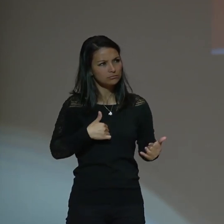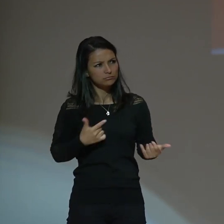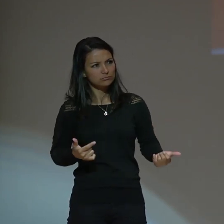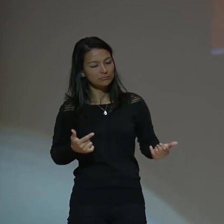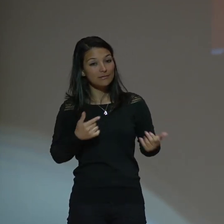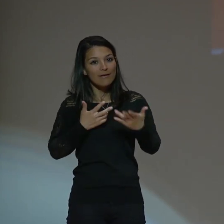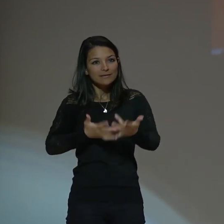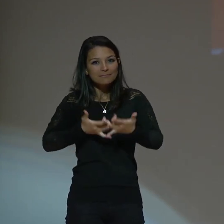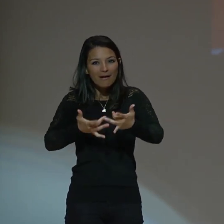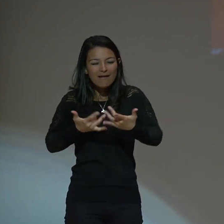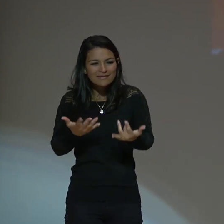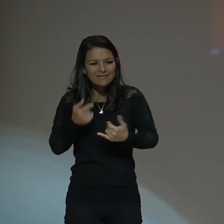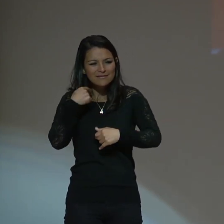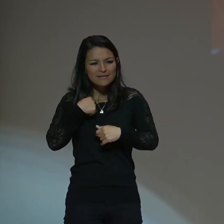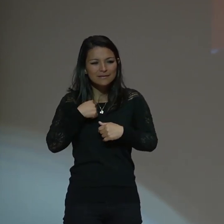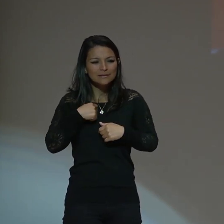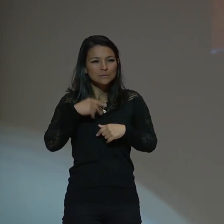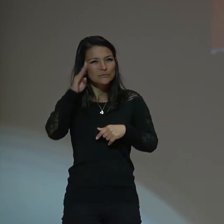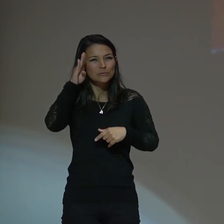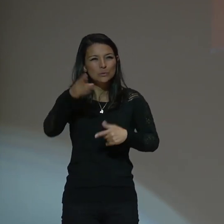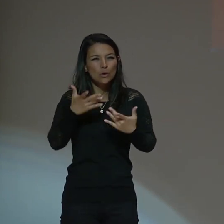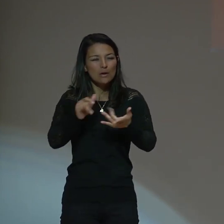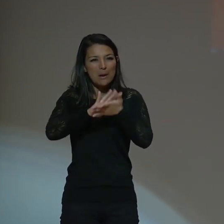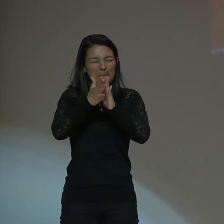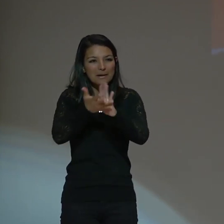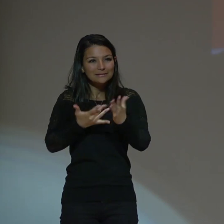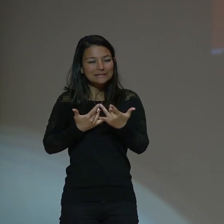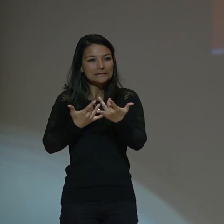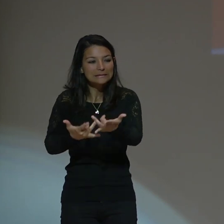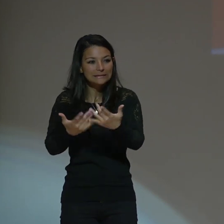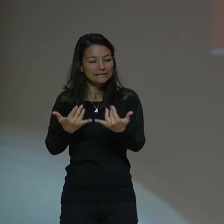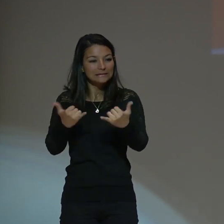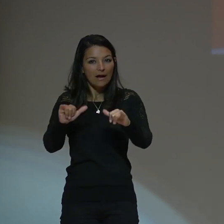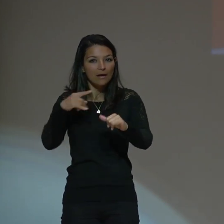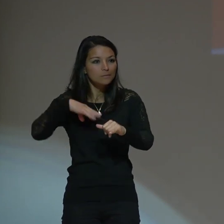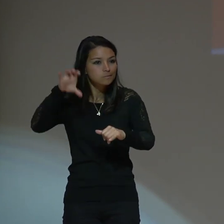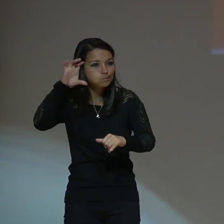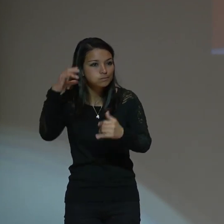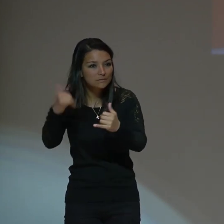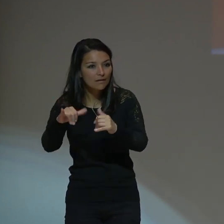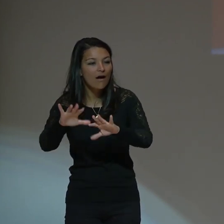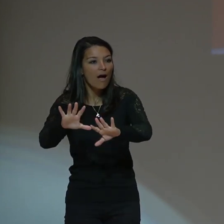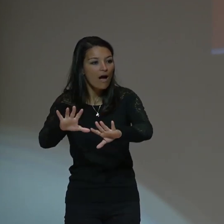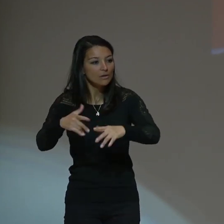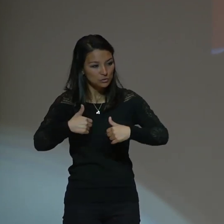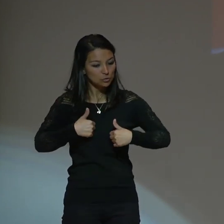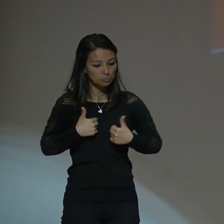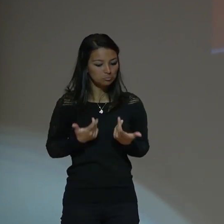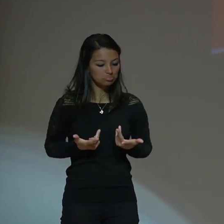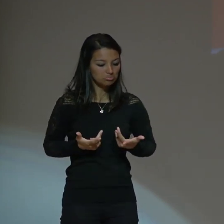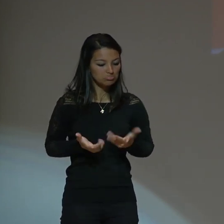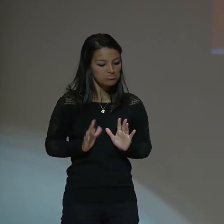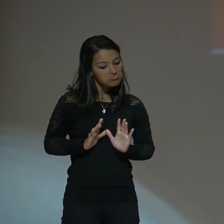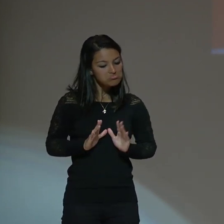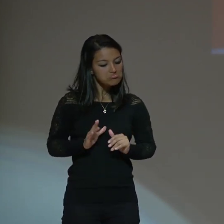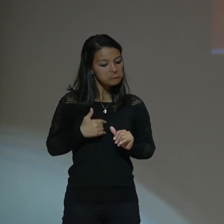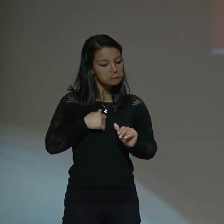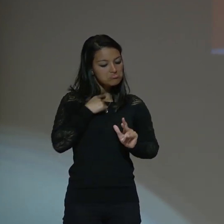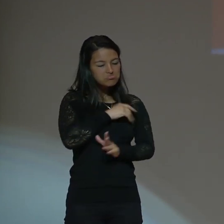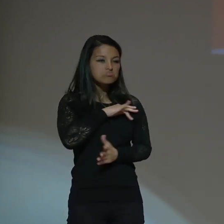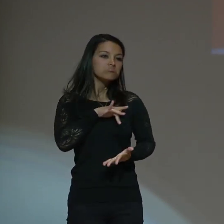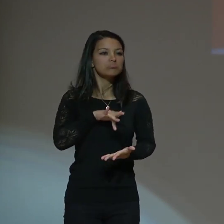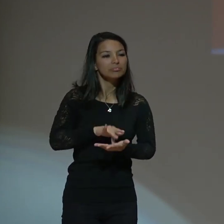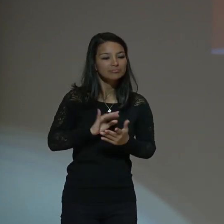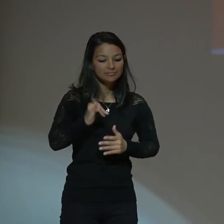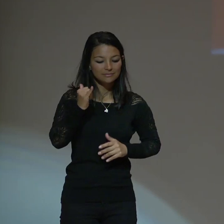esperanza de una paz, yo sí me atreví. Y ustedes ven cómo con sus hijos,